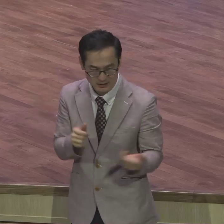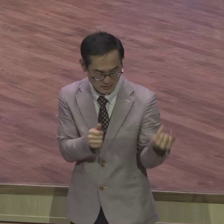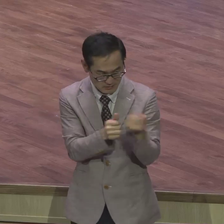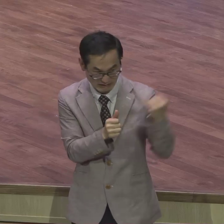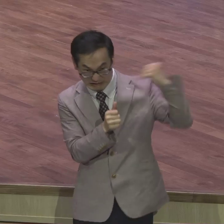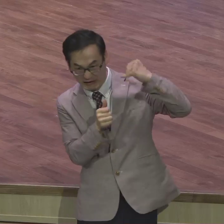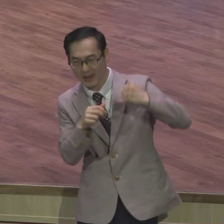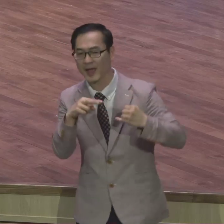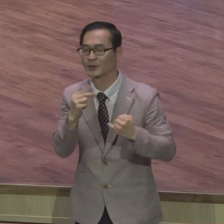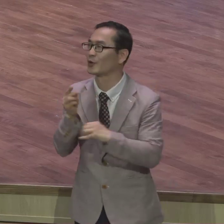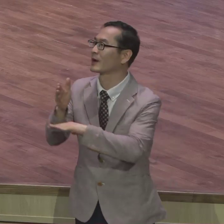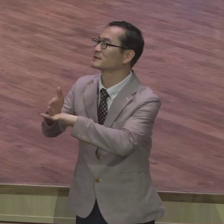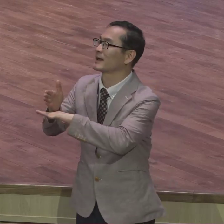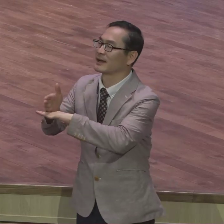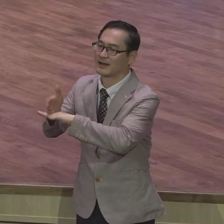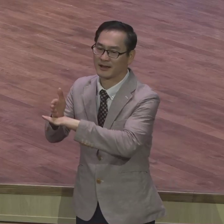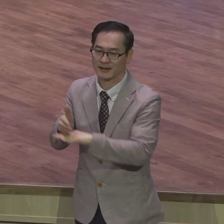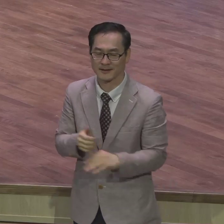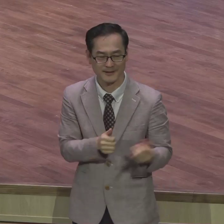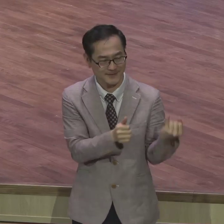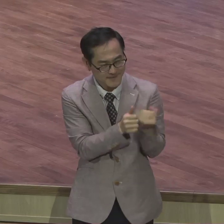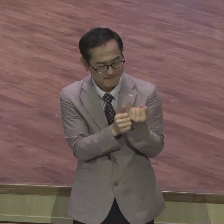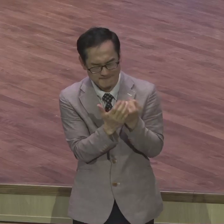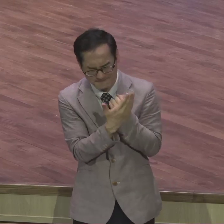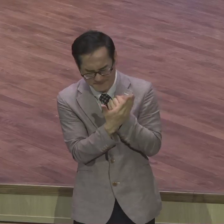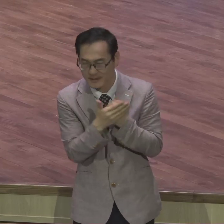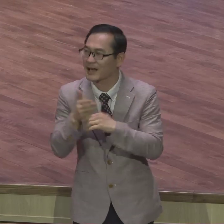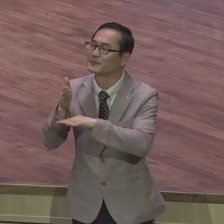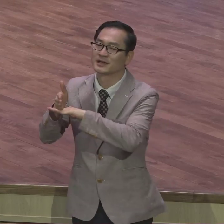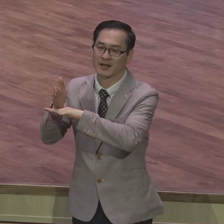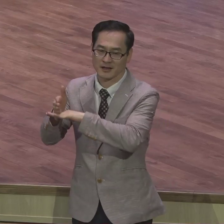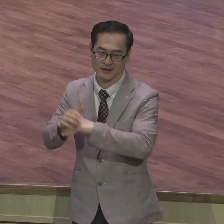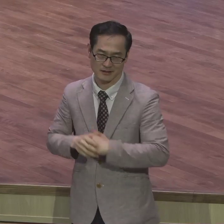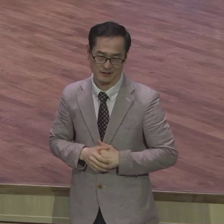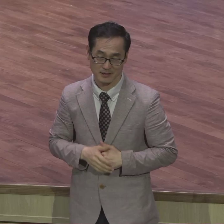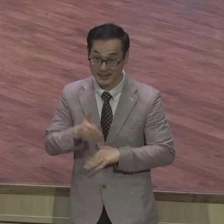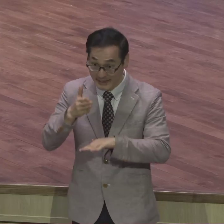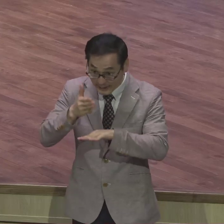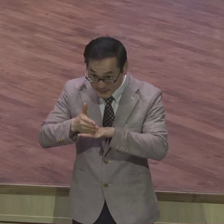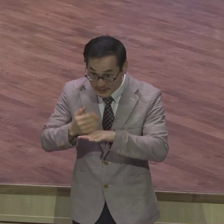돼요 이 감사가 넘친 사람의 표정은요 굉장히 굉장히 밝아요